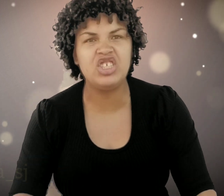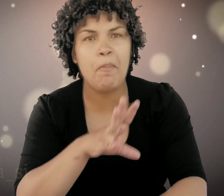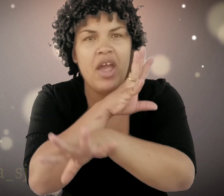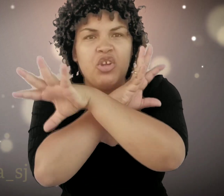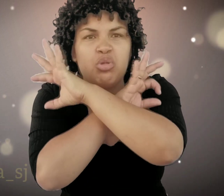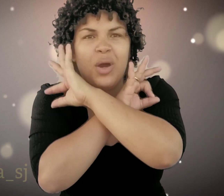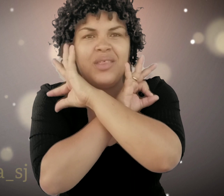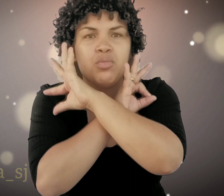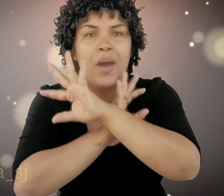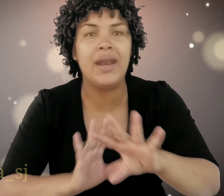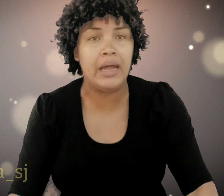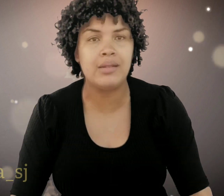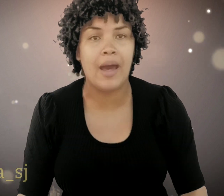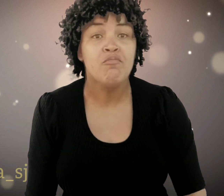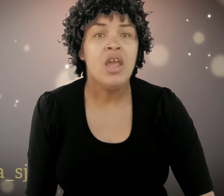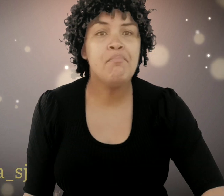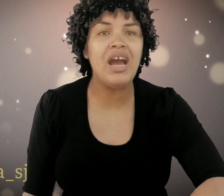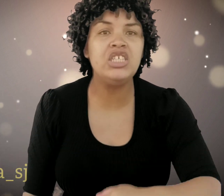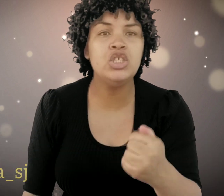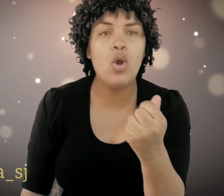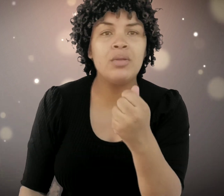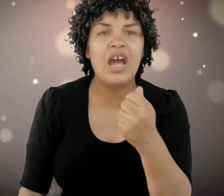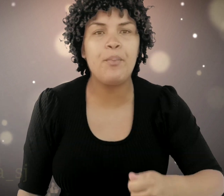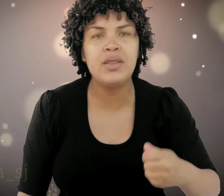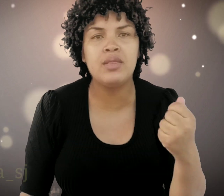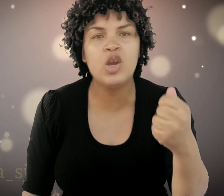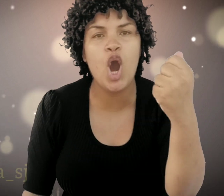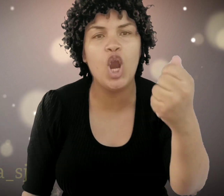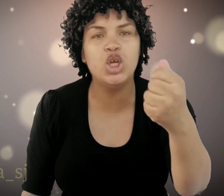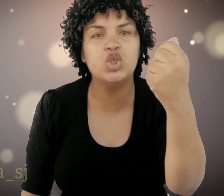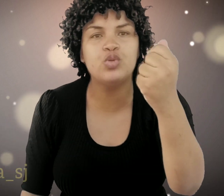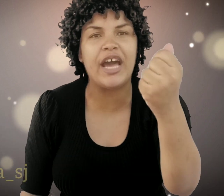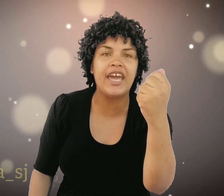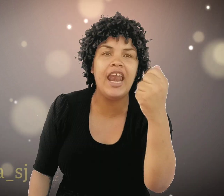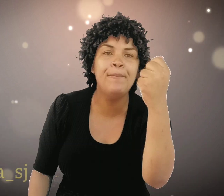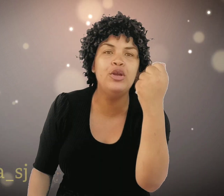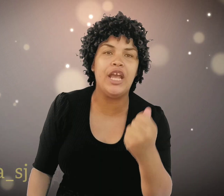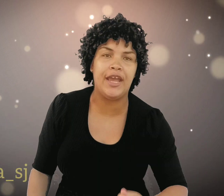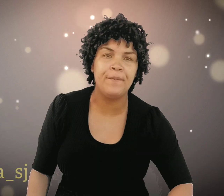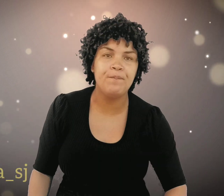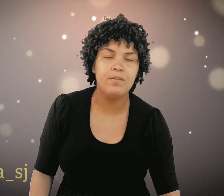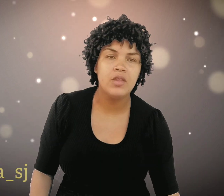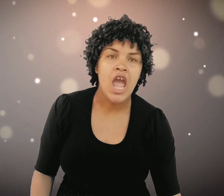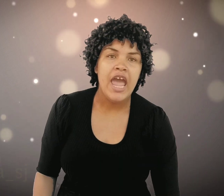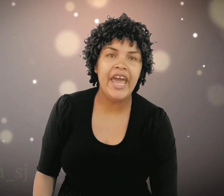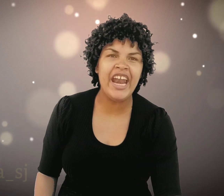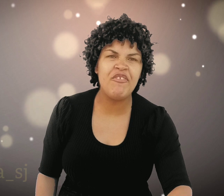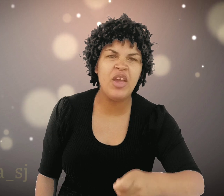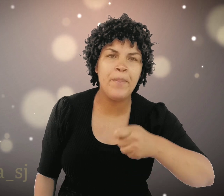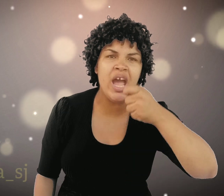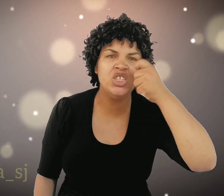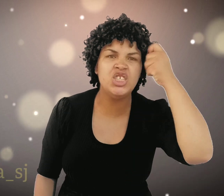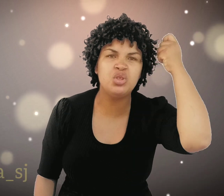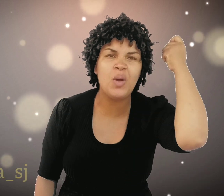tinha perdido suas esperanças. Imagine como estava o psicológico daquela mulher. Ela havia perdido suas